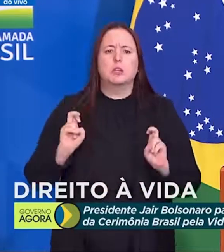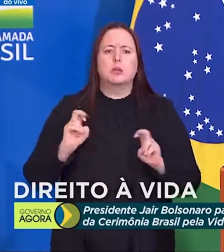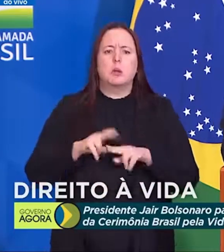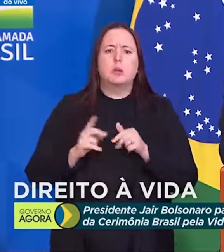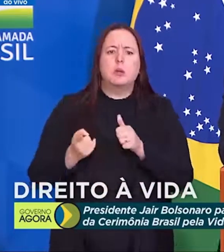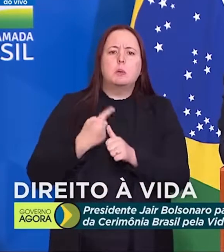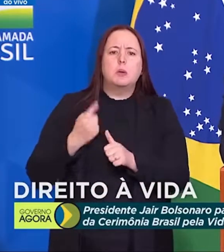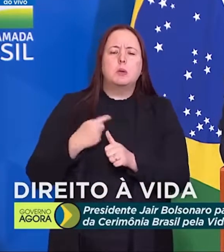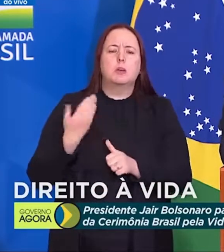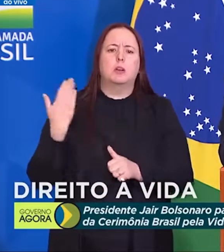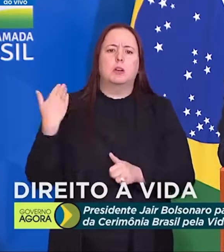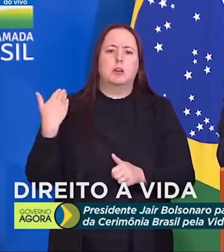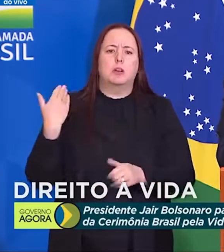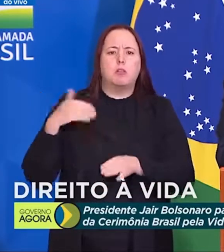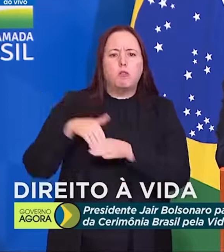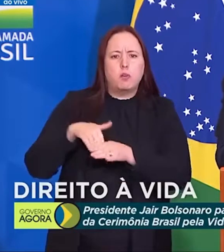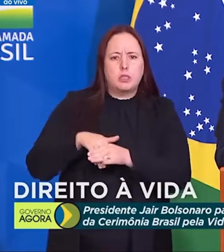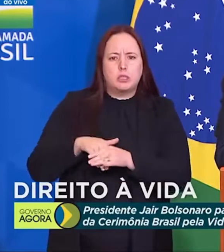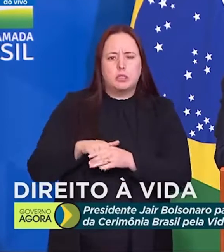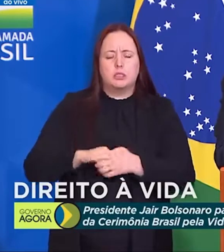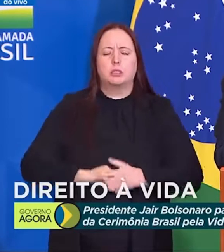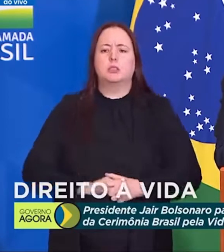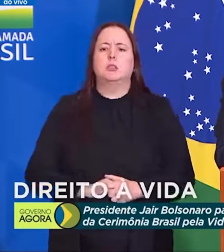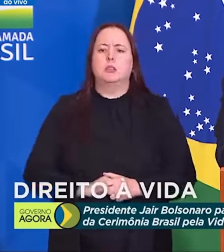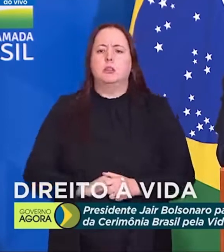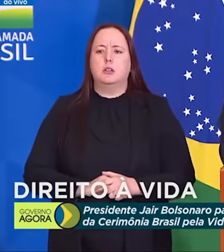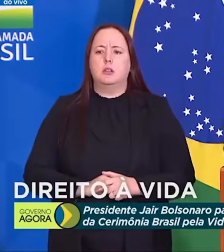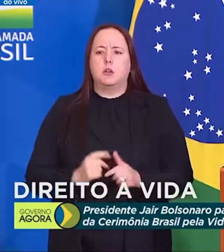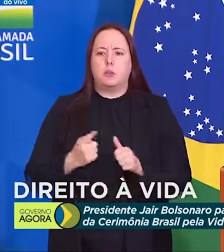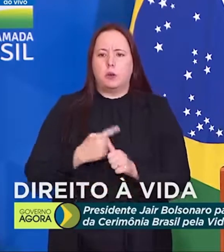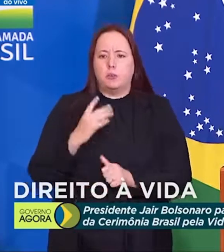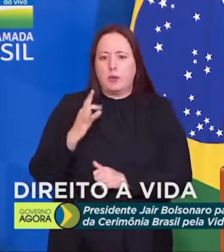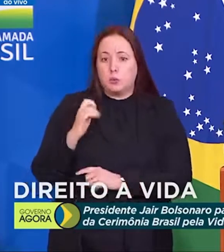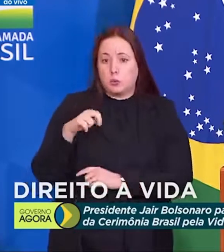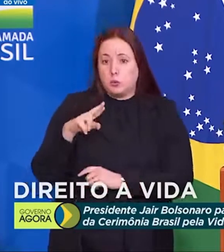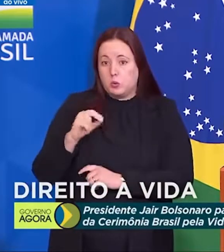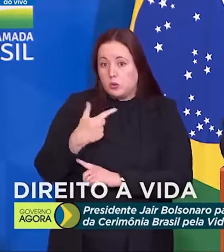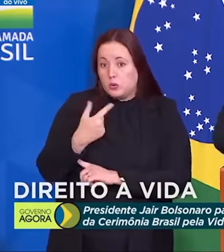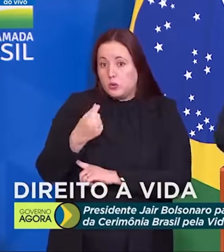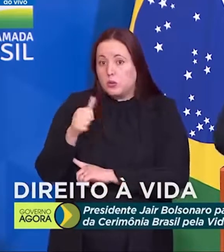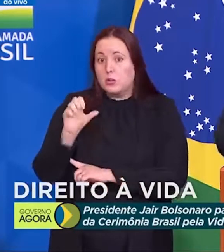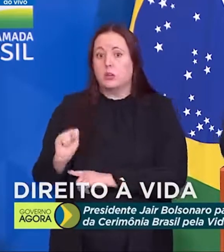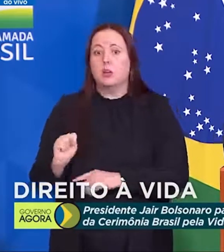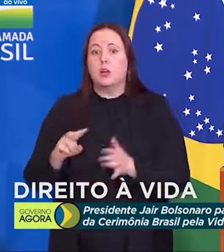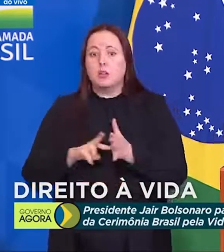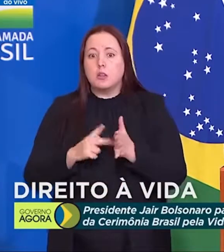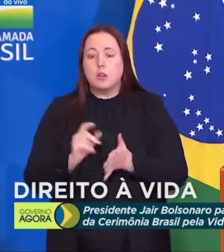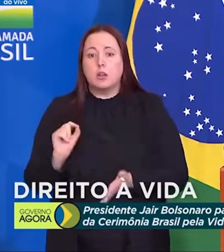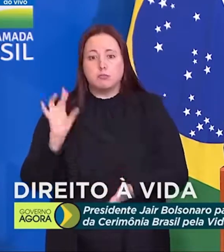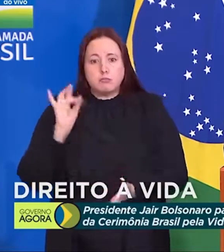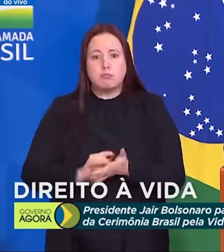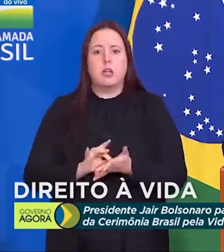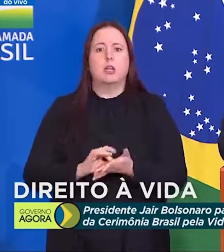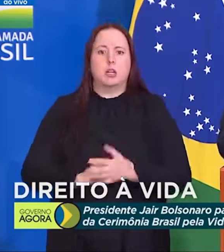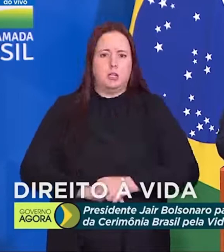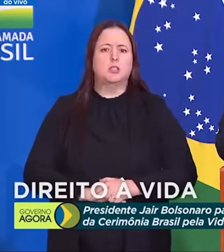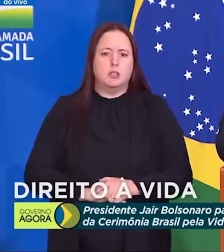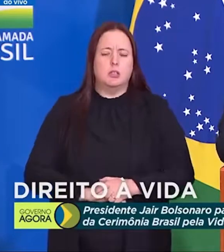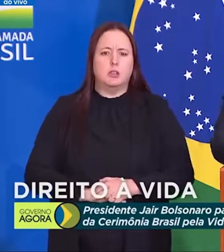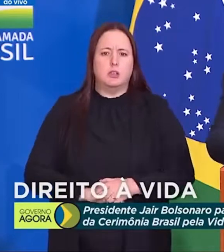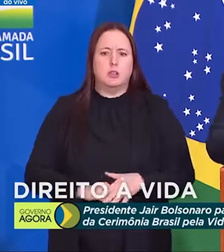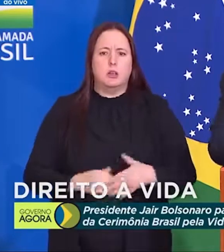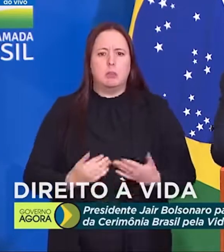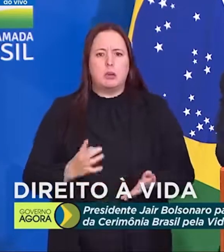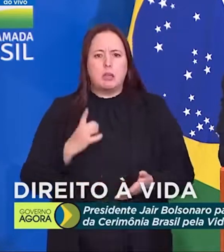votação, do primeiro turno de 2018. Isso é uma verdade. E esse